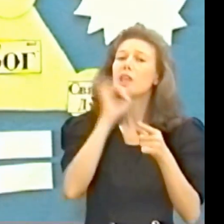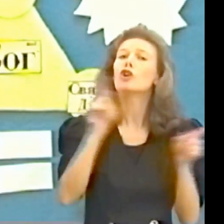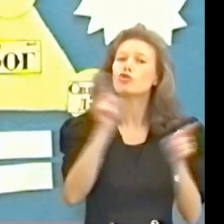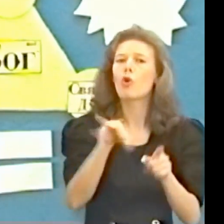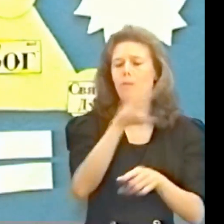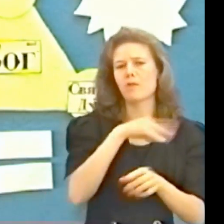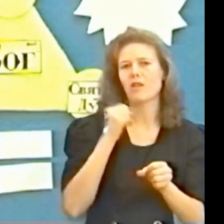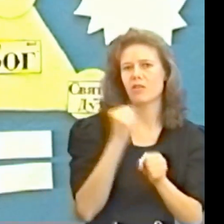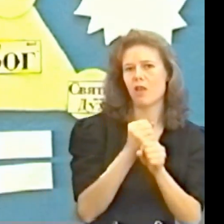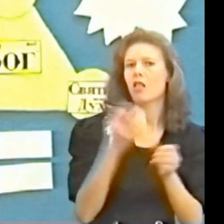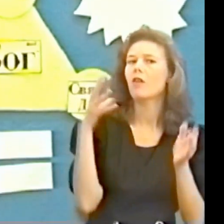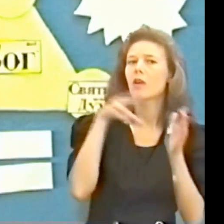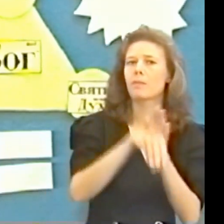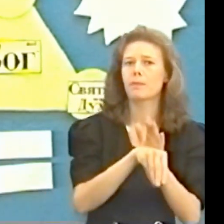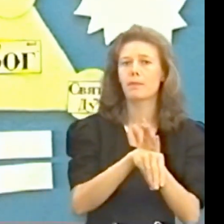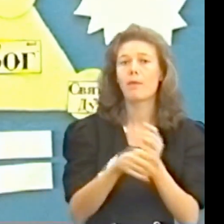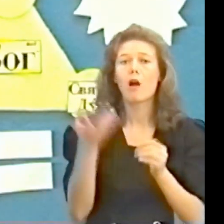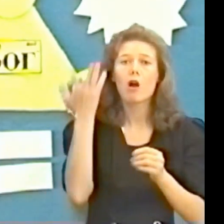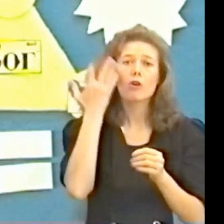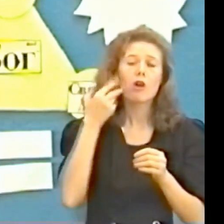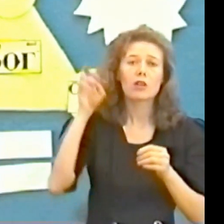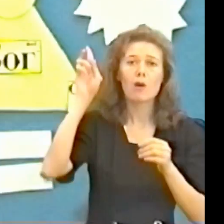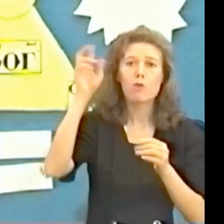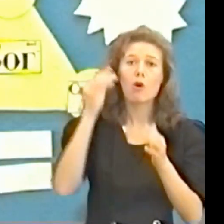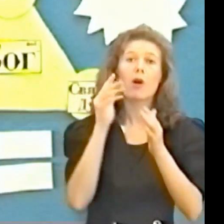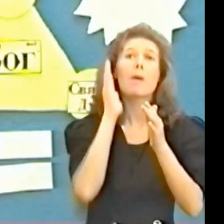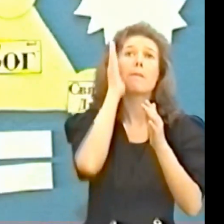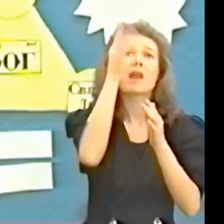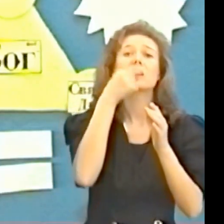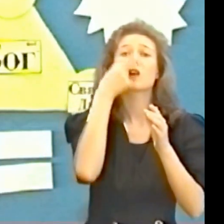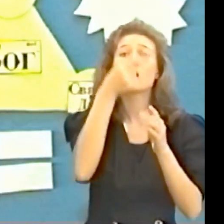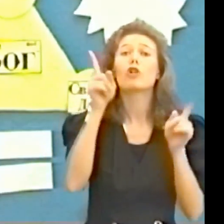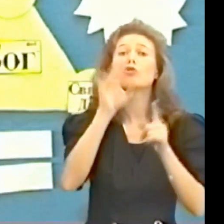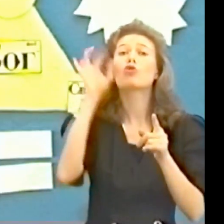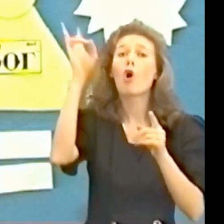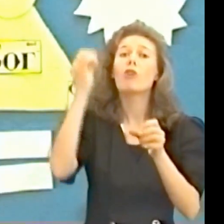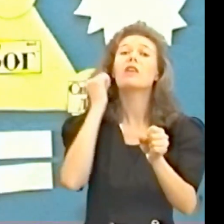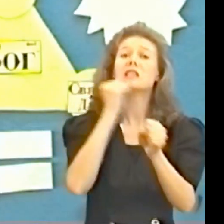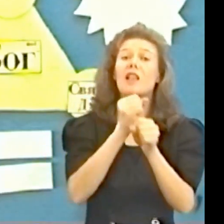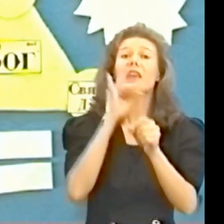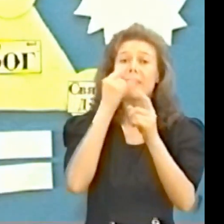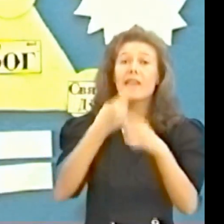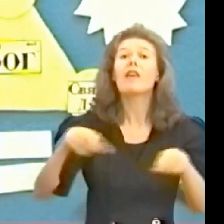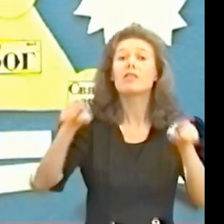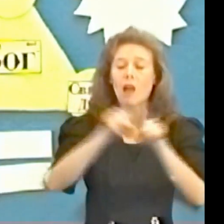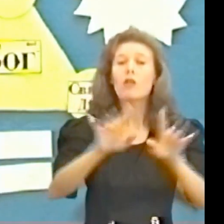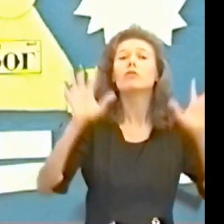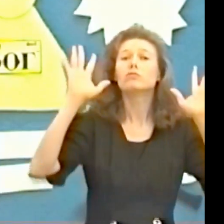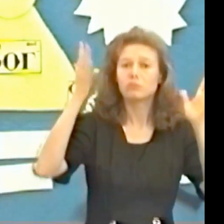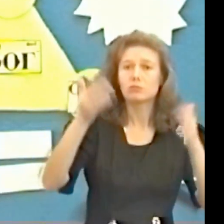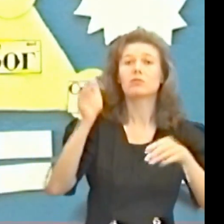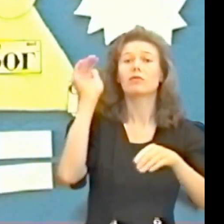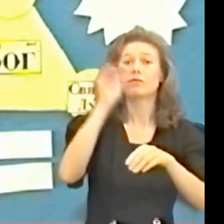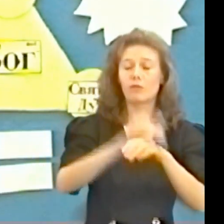когда бог предсказал что он сделает и так произошло значит это истина